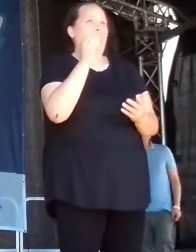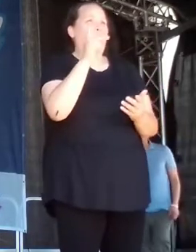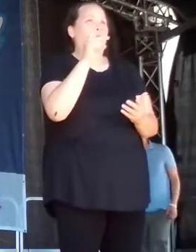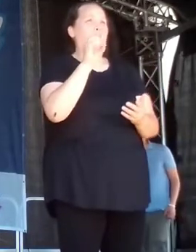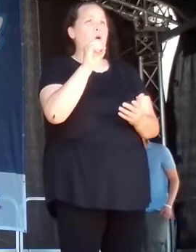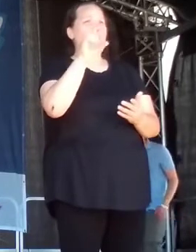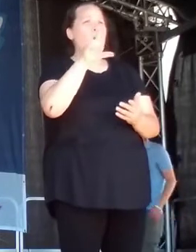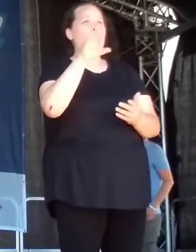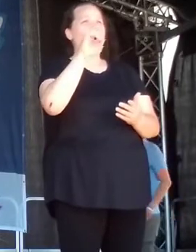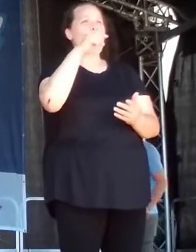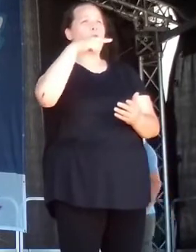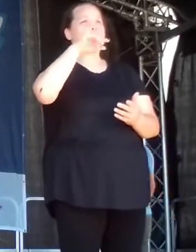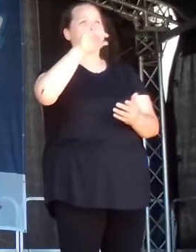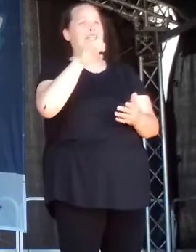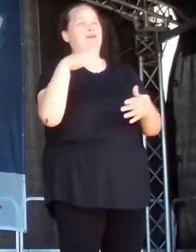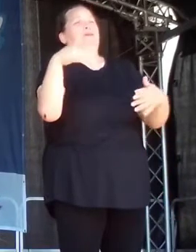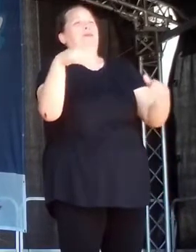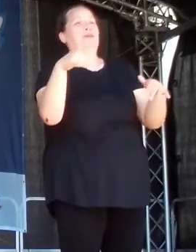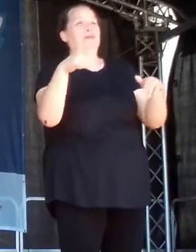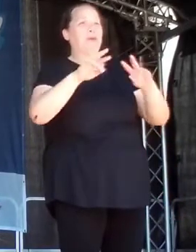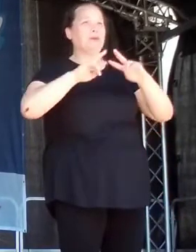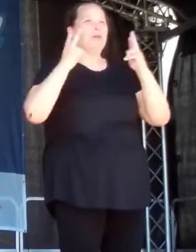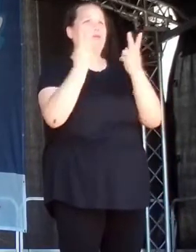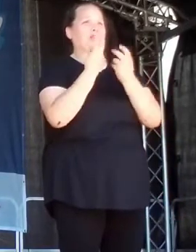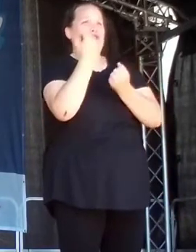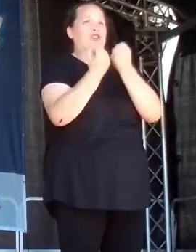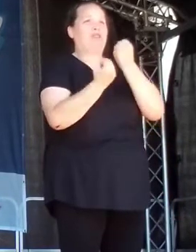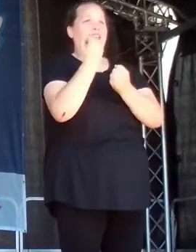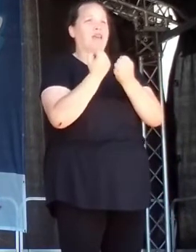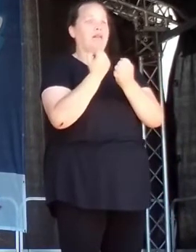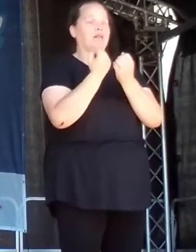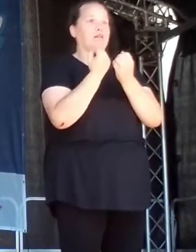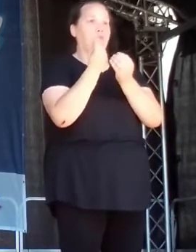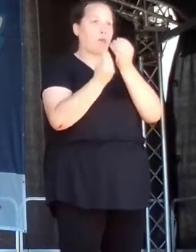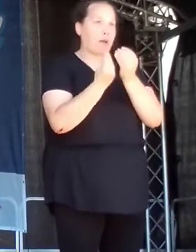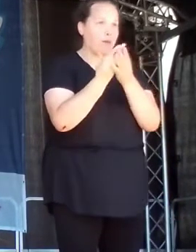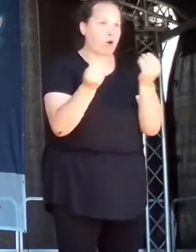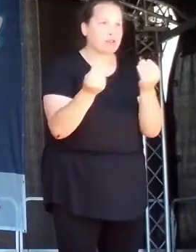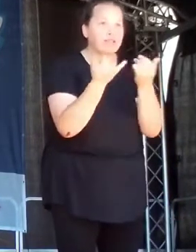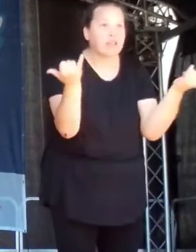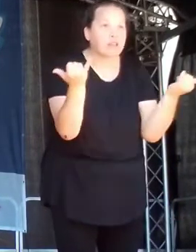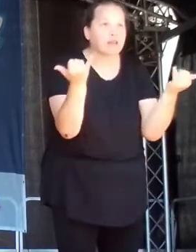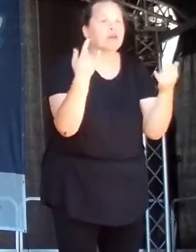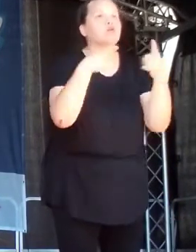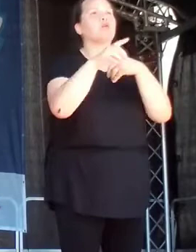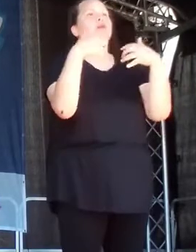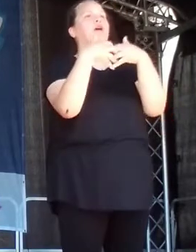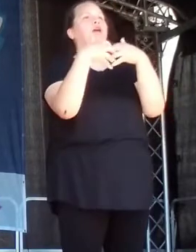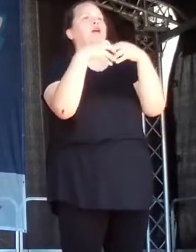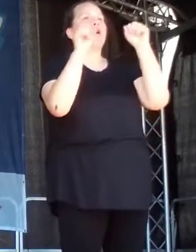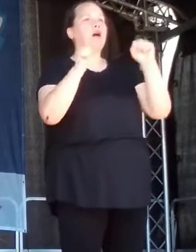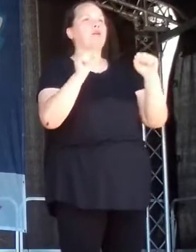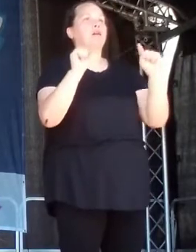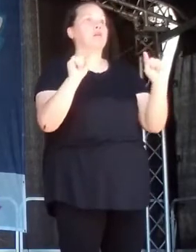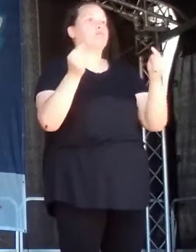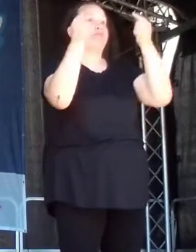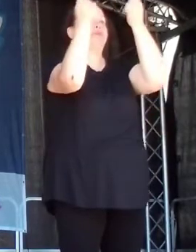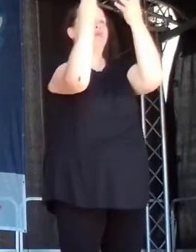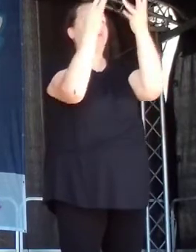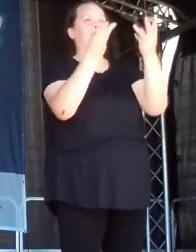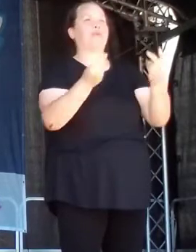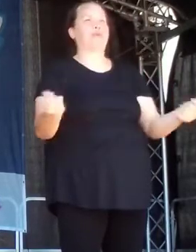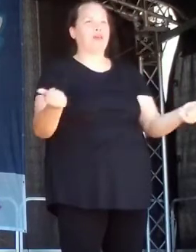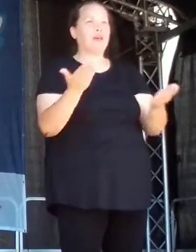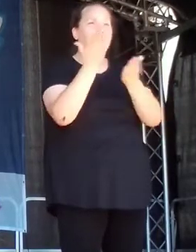ökonomischen Situationen kann man lösen mit Krieg. Das kann ein wunderbares Ventil sein. Das haben wir schon einmal gehabt in der